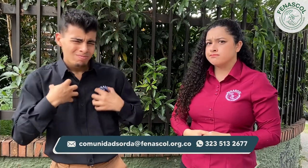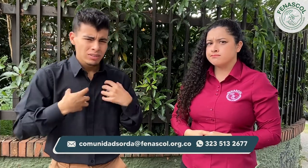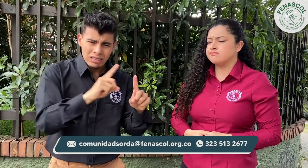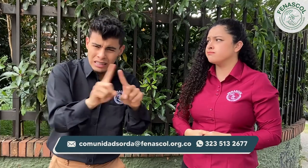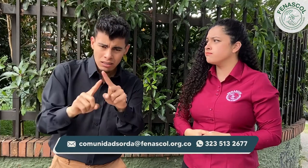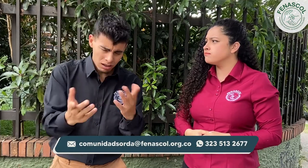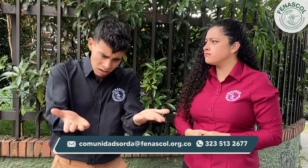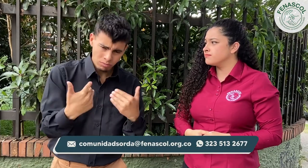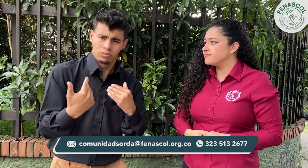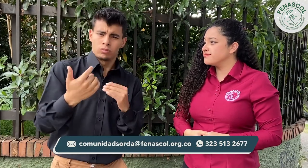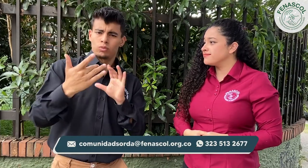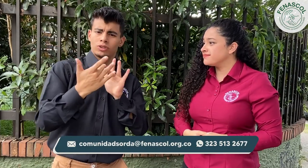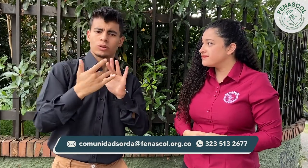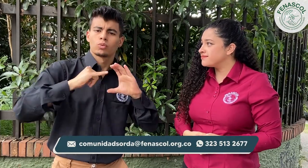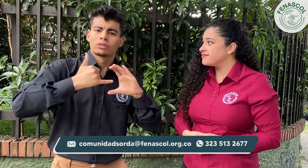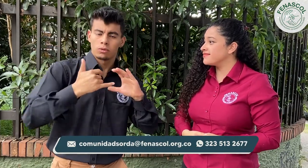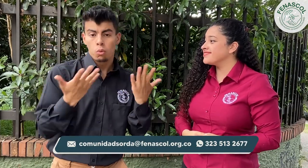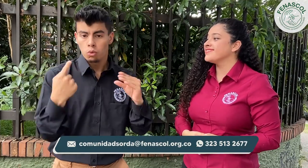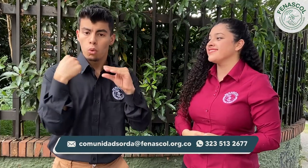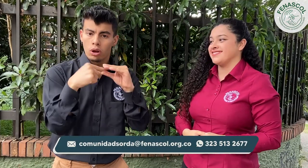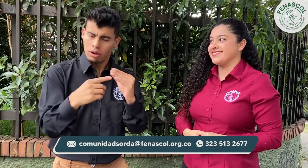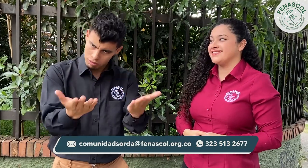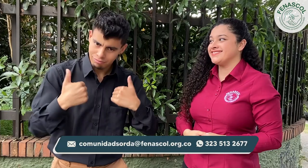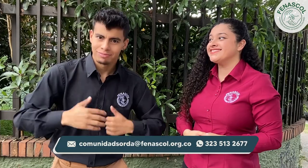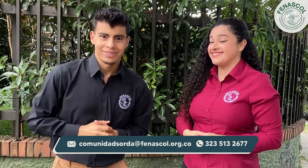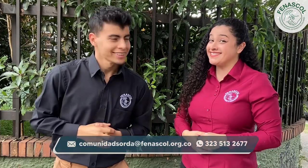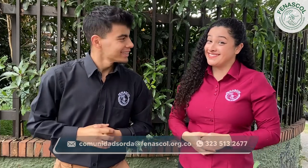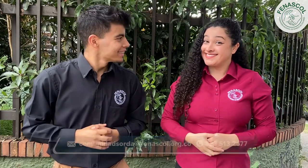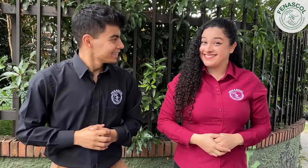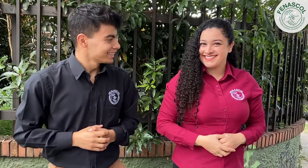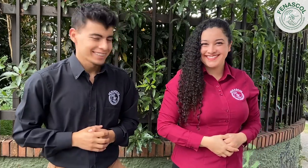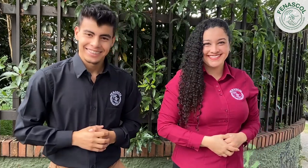etcétera, hazlo. Contáctanos a través de WhatsApp o vía correo electrónico. ¡Uh-huh! ¡Chao!